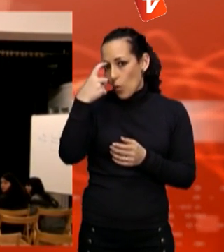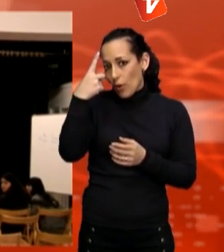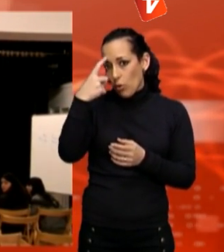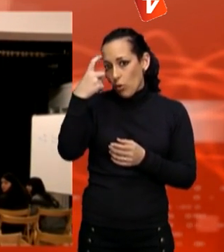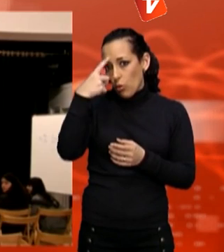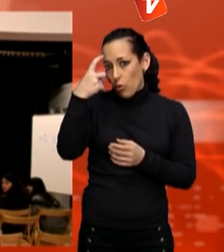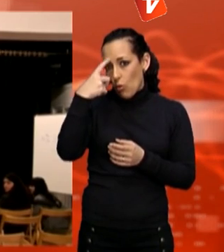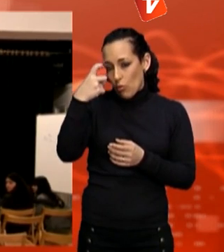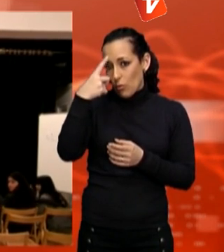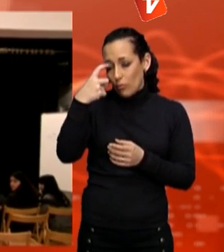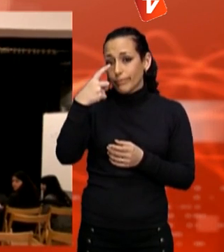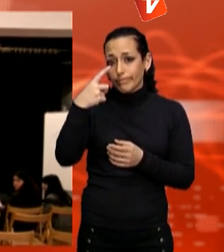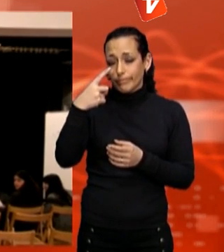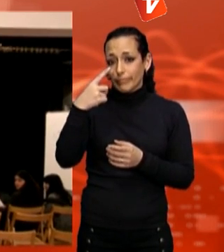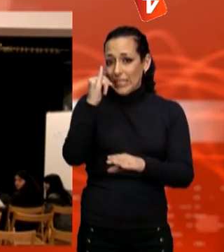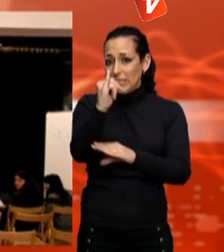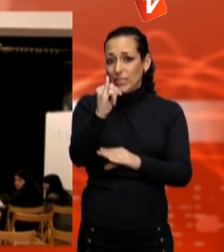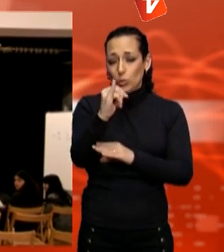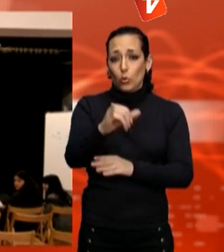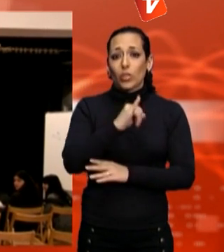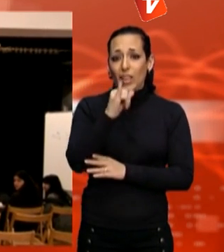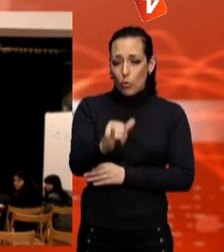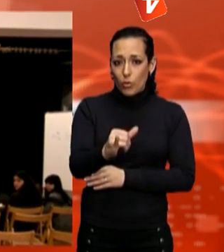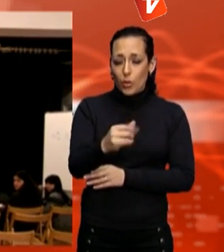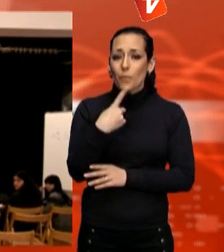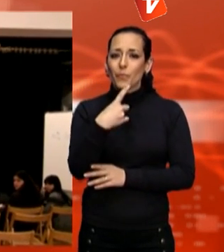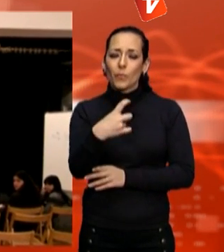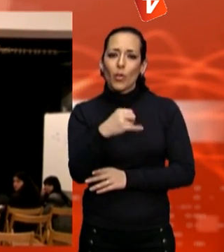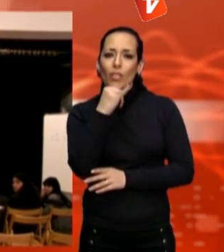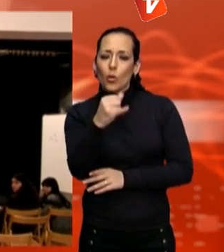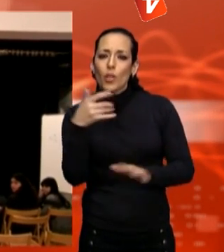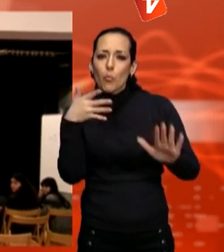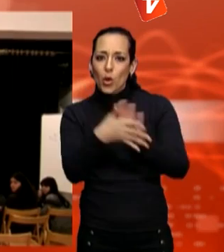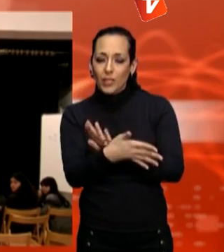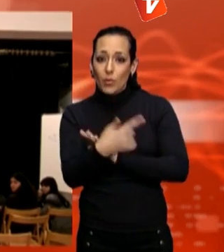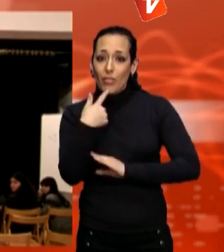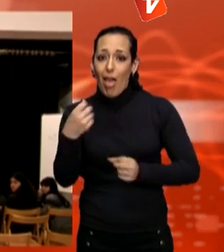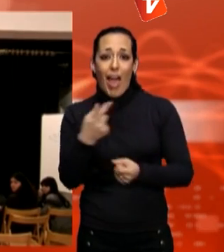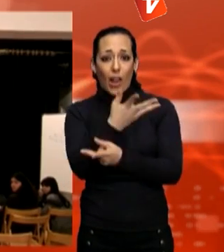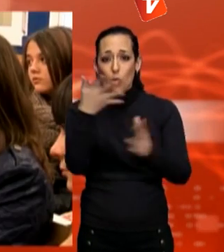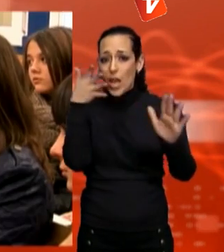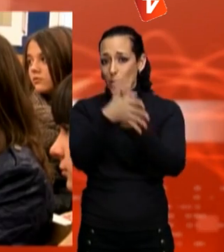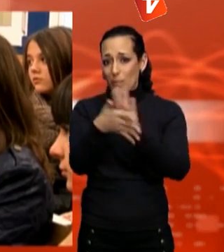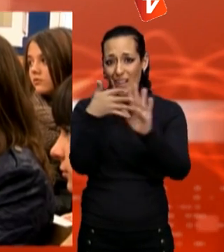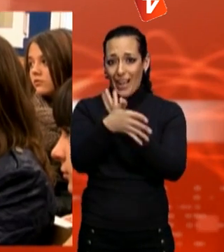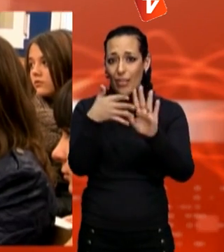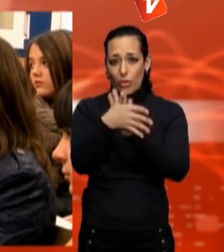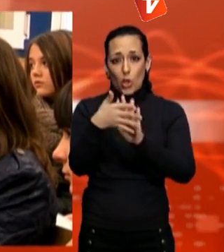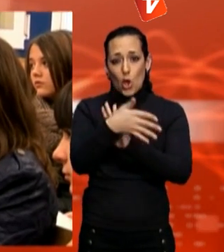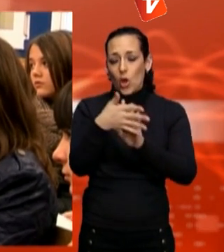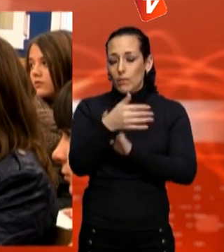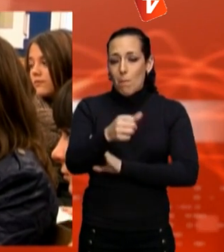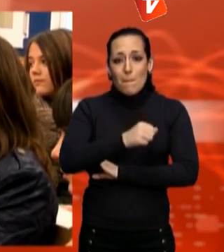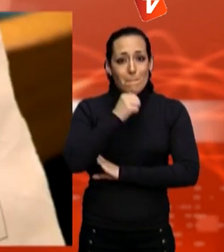denunciar-ho. Va denunciar perquè requeria comentaris agressius? Sí, cap a professors i cap a altres alumnes. Un dels principals